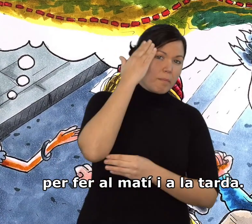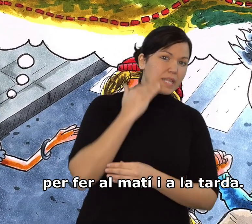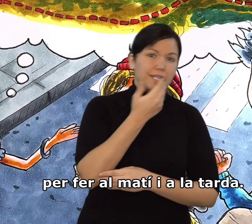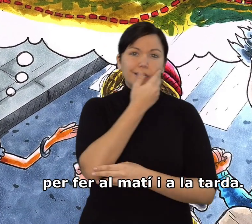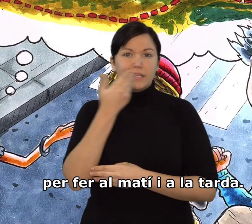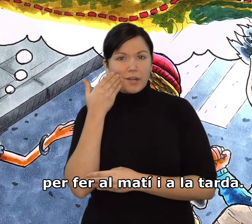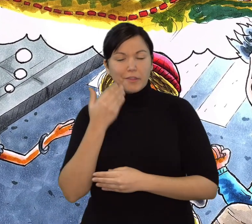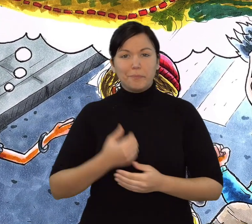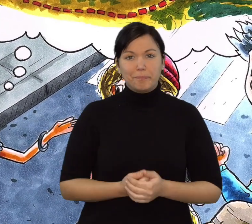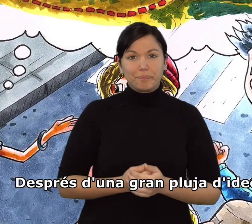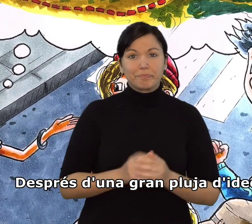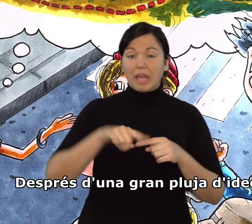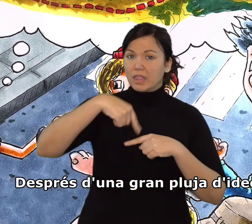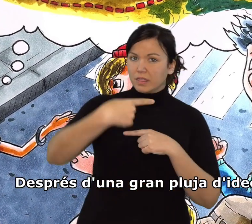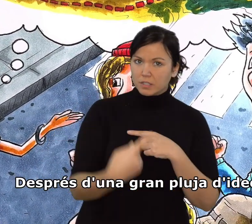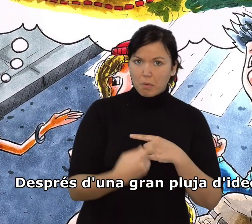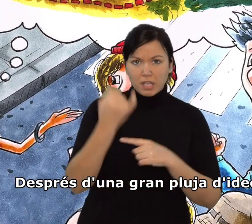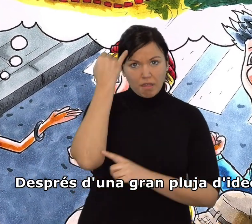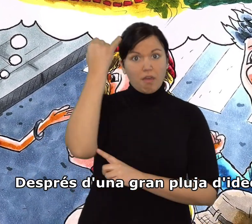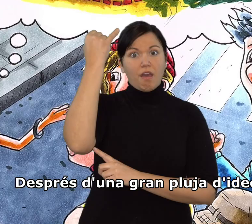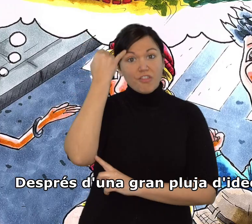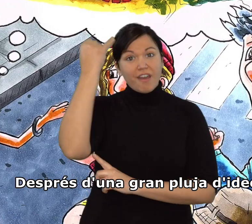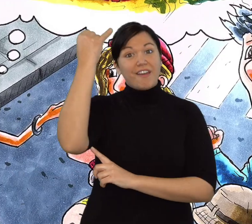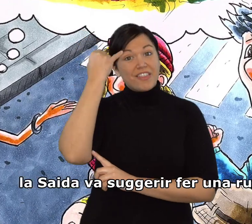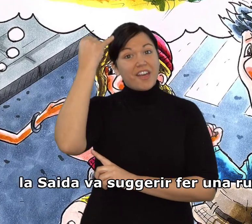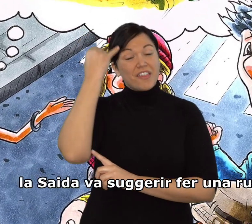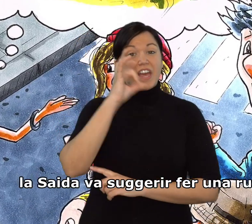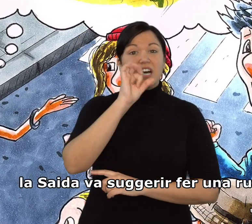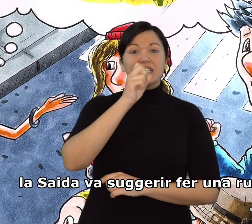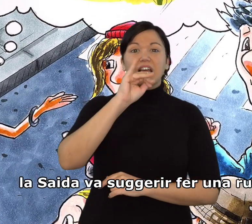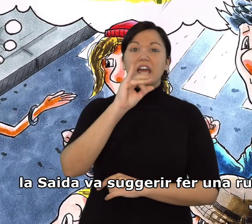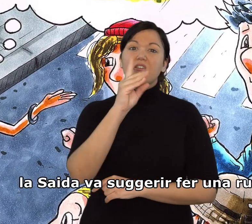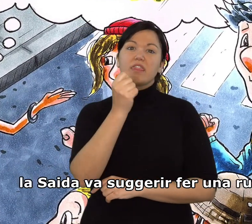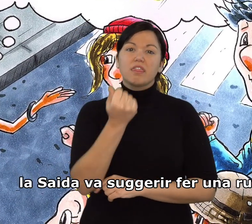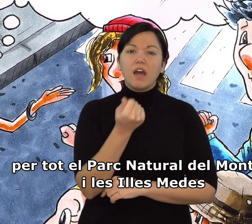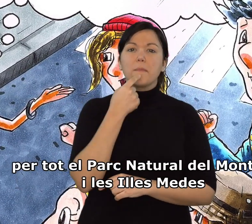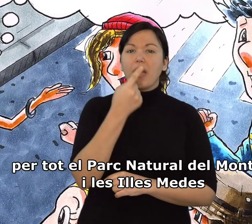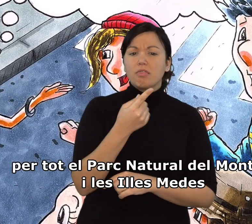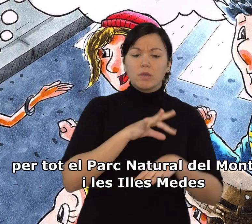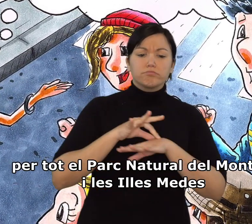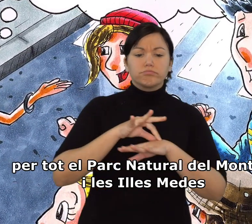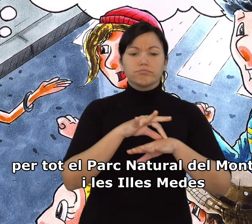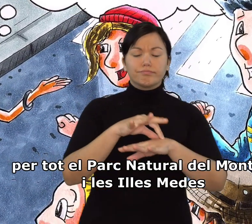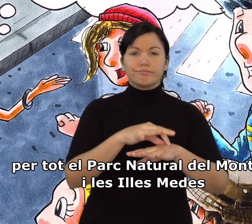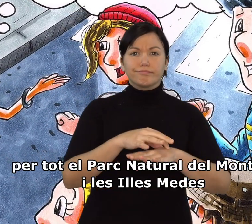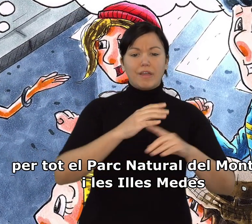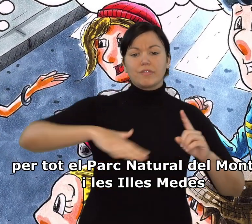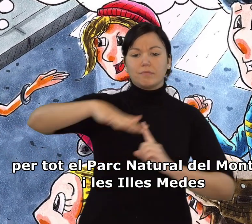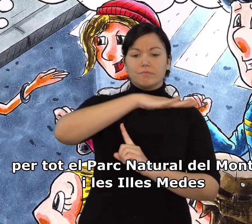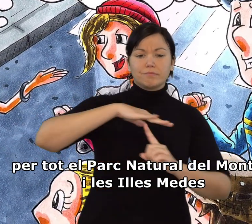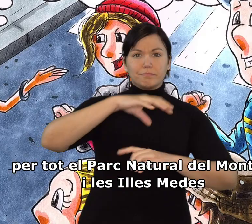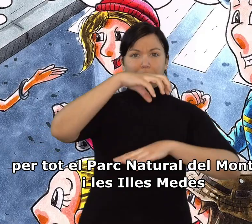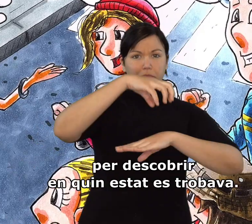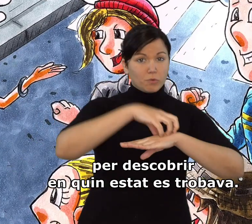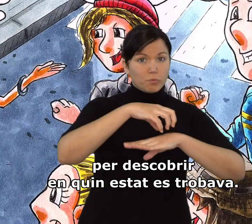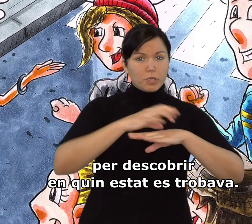matí i a la tarda. Després d'una gran pluja d'idees, la Saida va suggerir fer una ruta per tot el parc natural del Montgrí i les